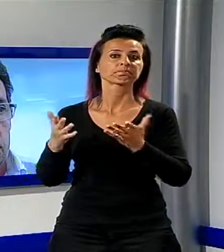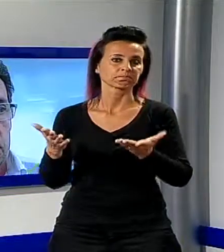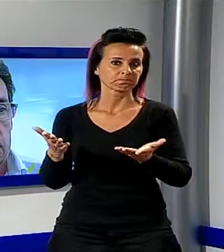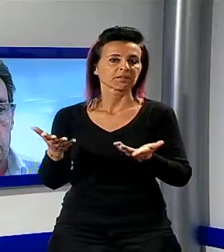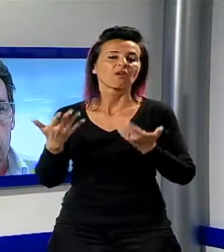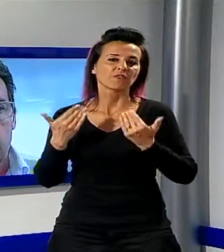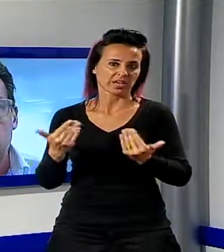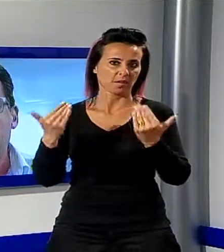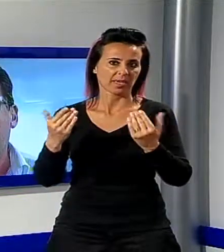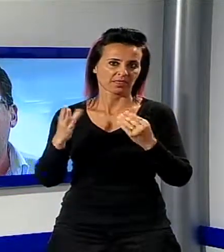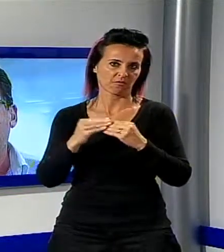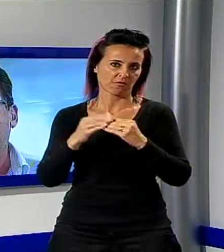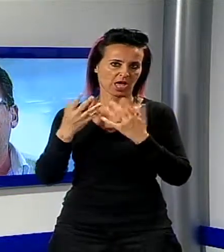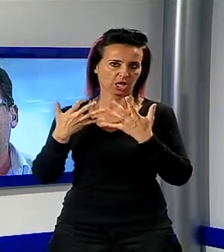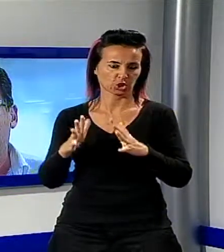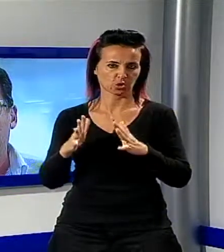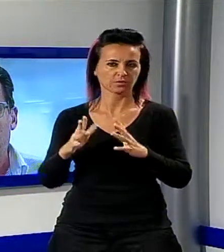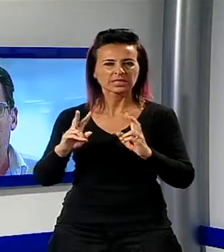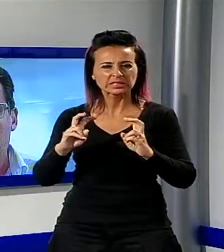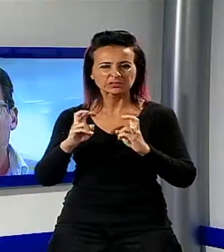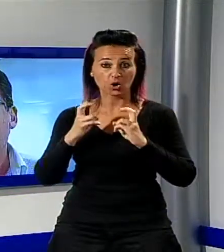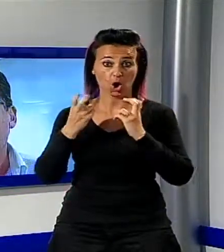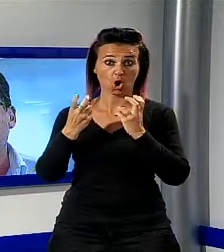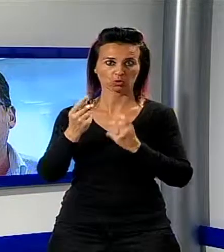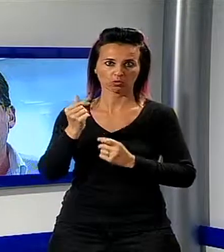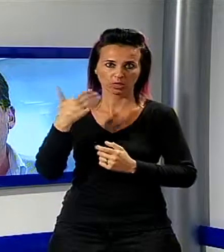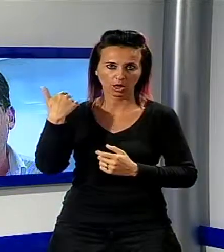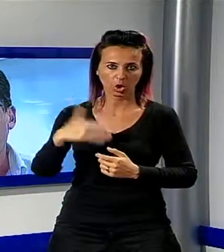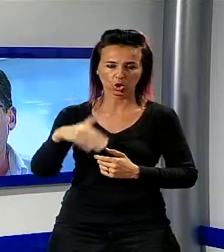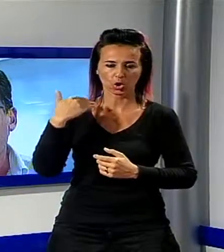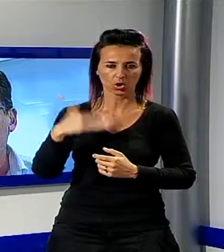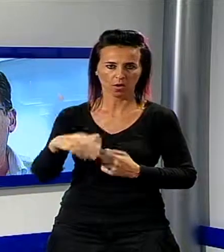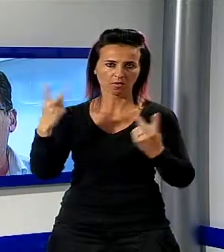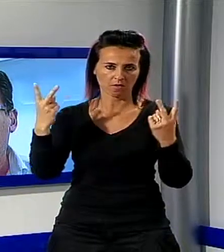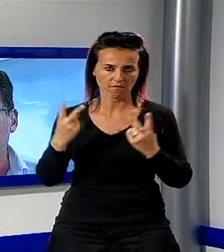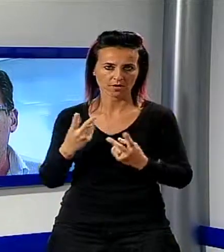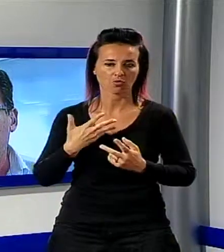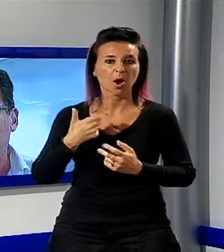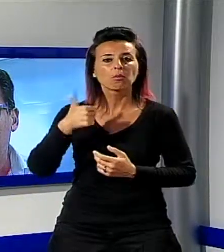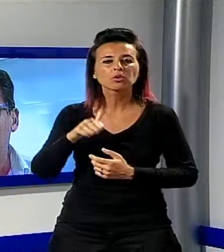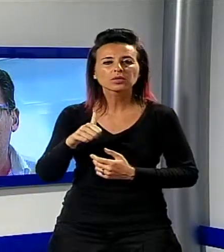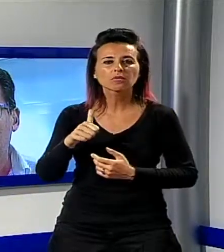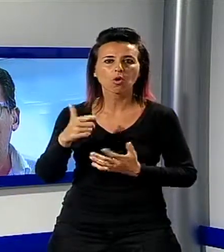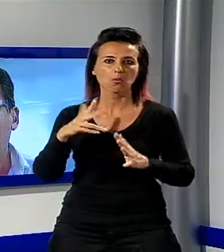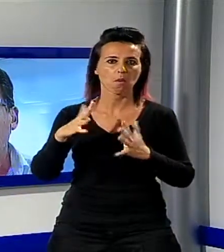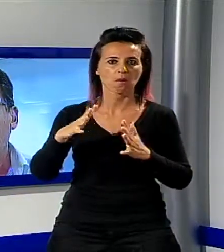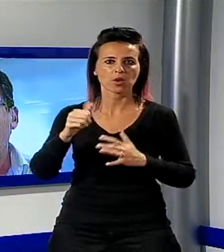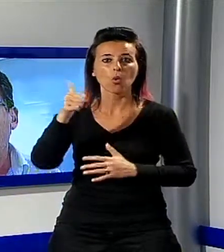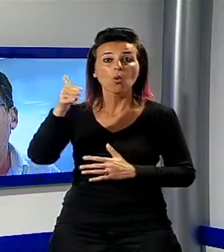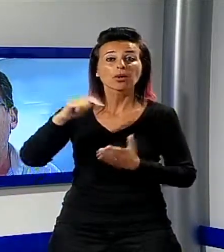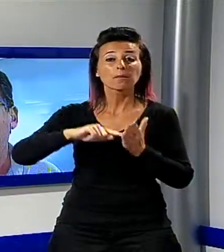effetti oggi ci riusciamo. Abbiamo fatto uno sforzo economico considerevole, perché si sta parlando di circa 1.600.000